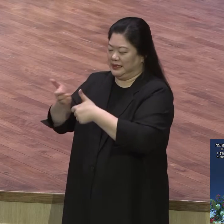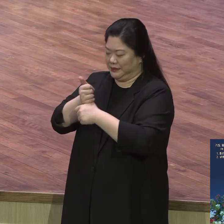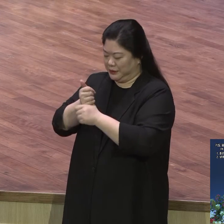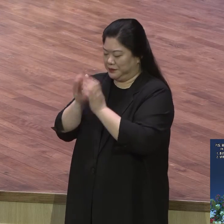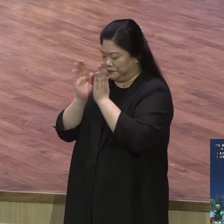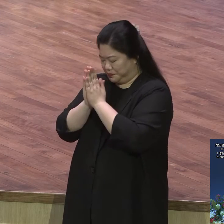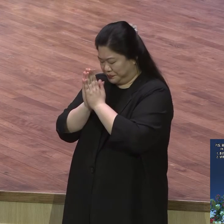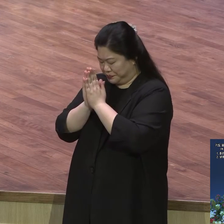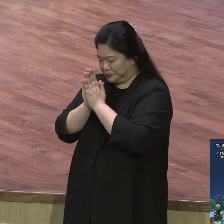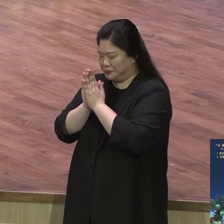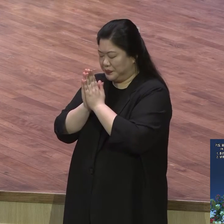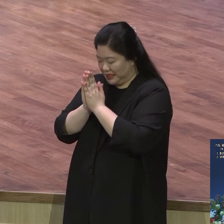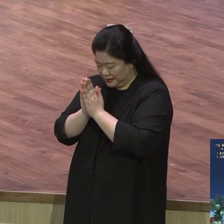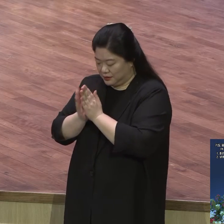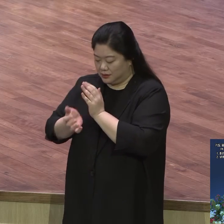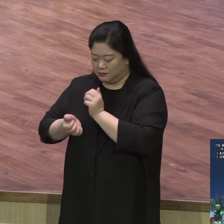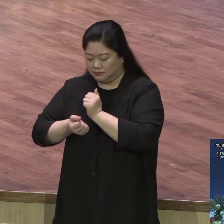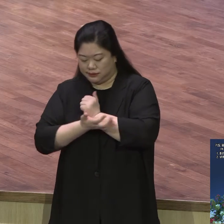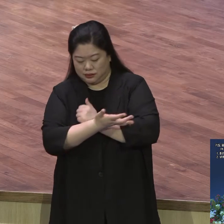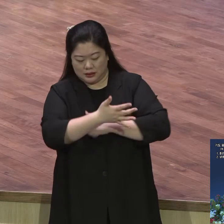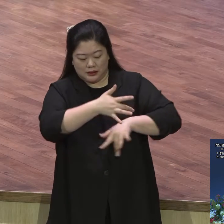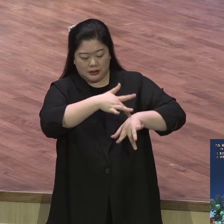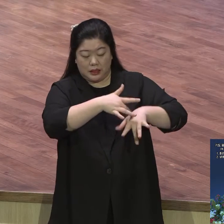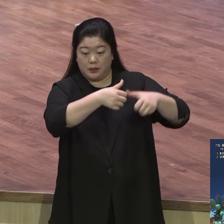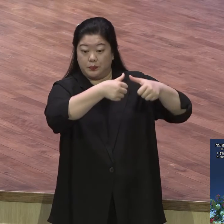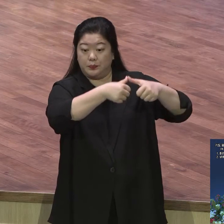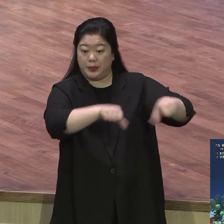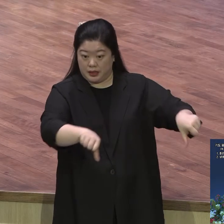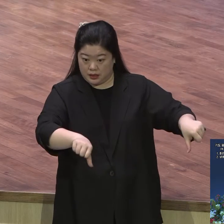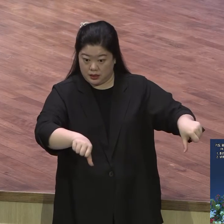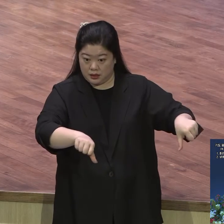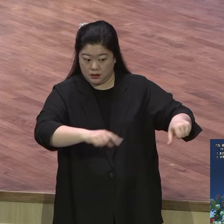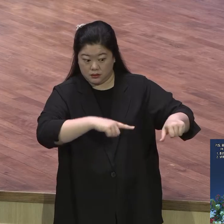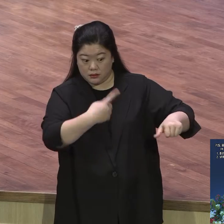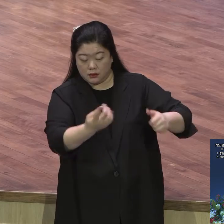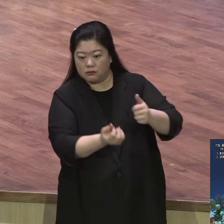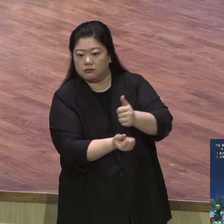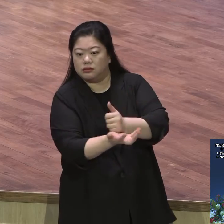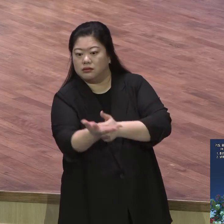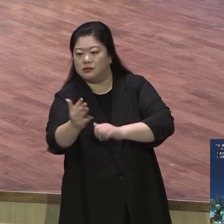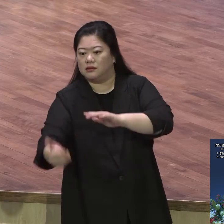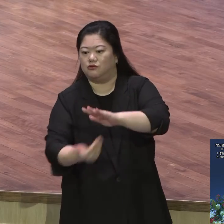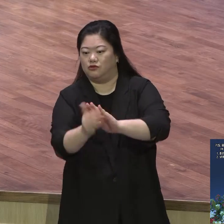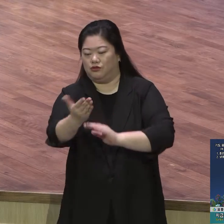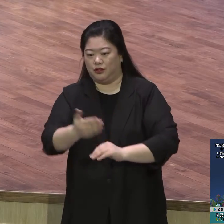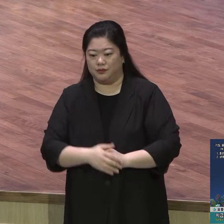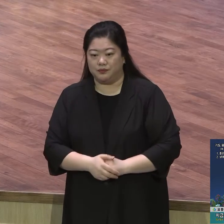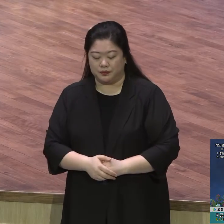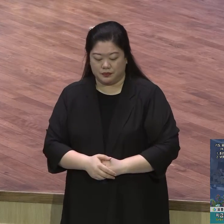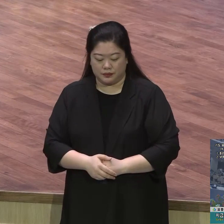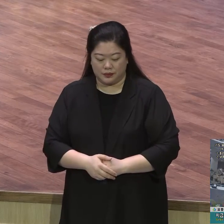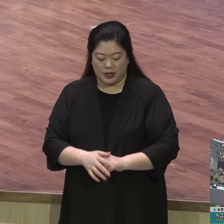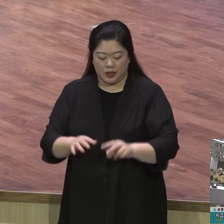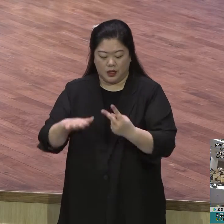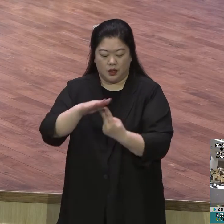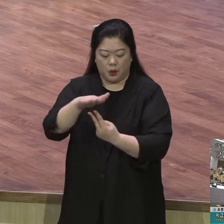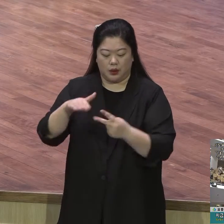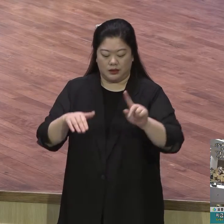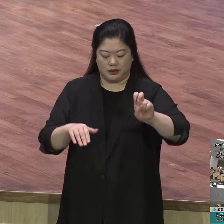움직이는 역사인화에 대해서 예수님께서 요한복음 16장 24절에 강조했습니다 지금까지는 너희가 내 이름을 구하지